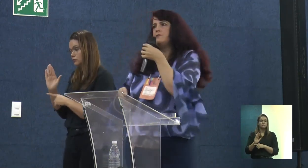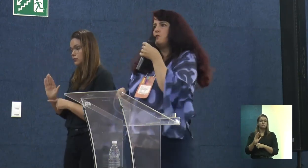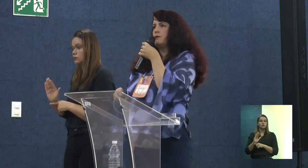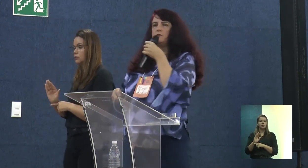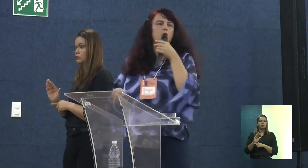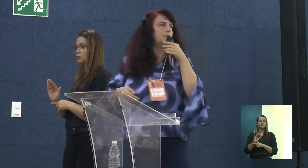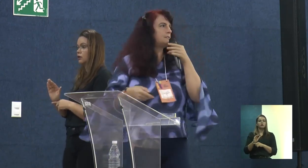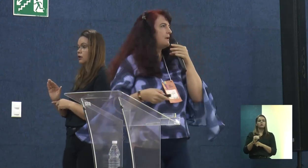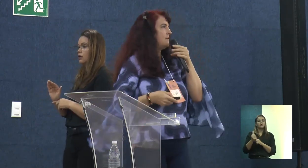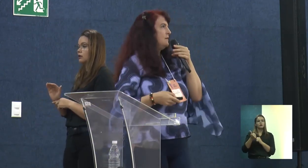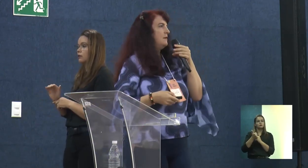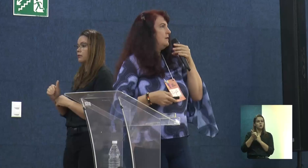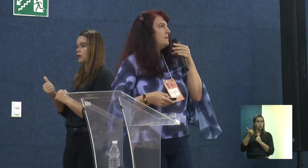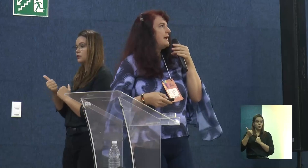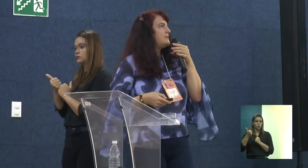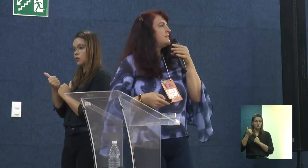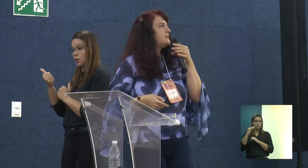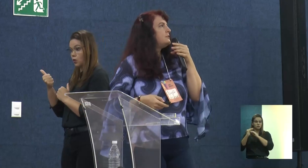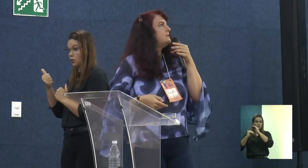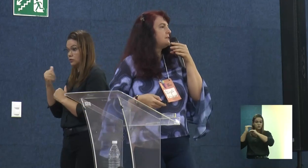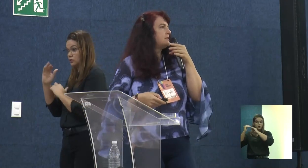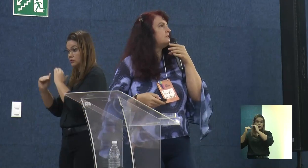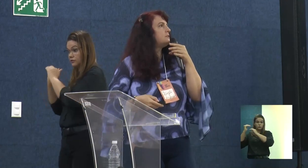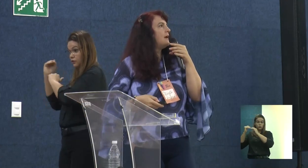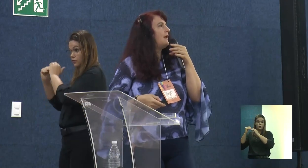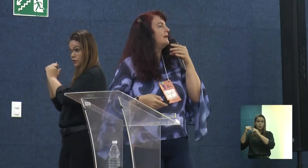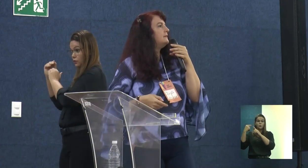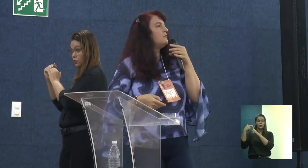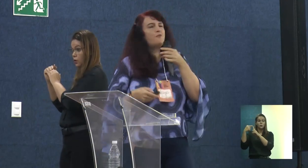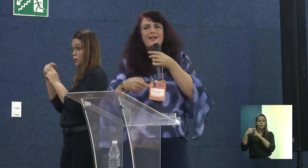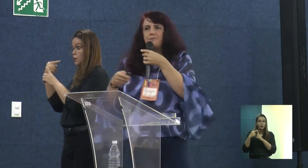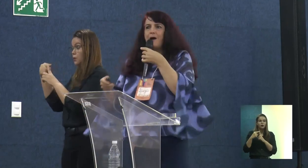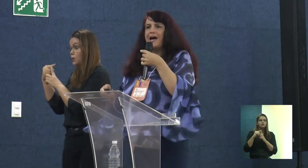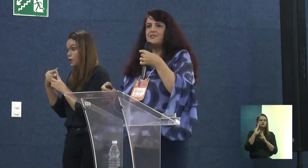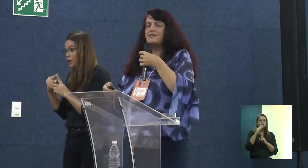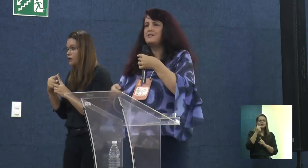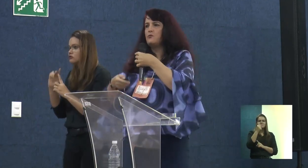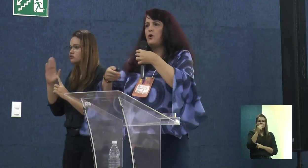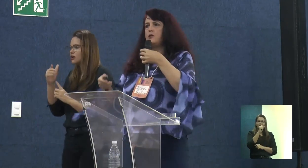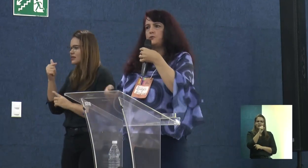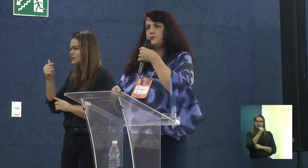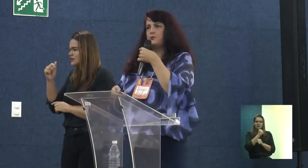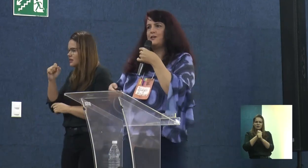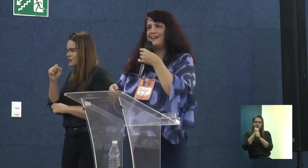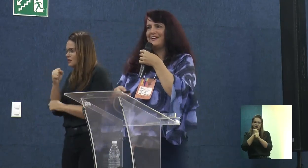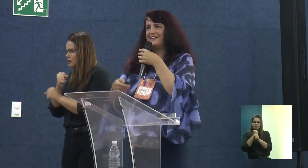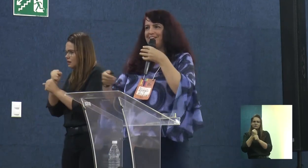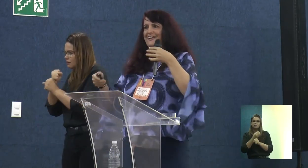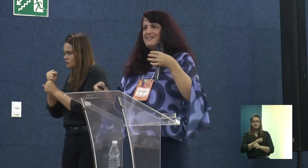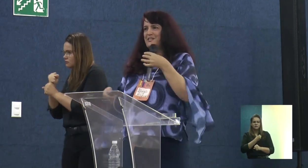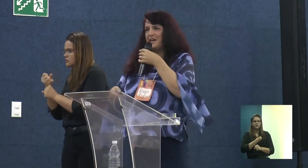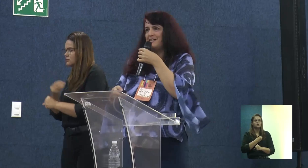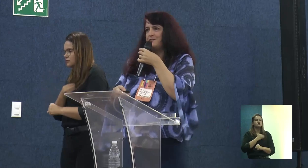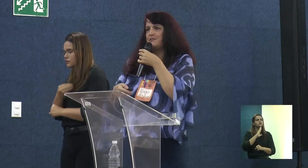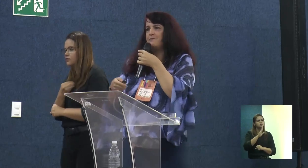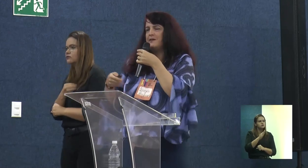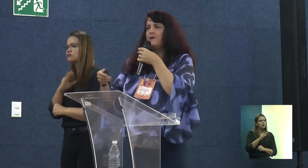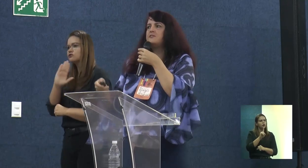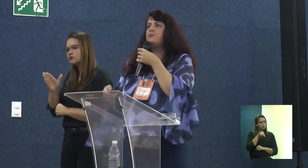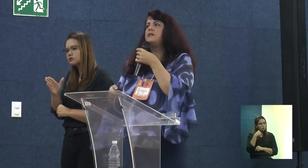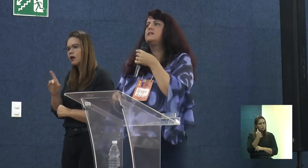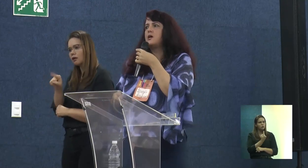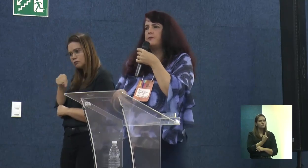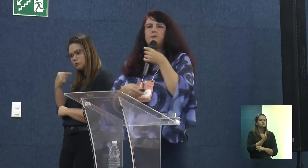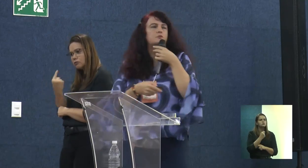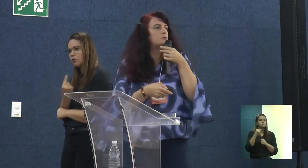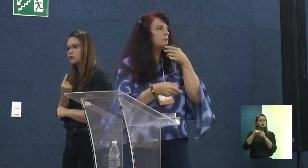co-desenvolvedores, tem mais de sete anos que a gente está lá. Então, faz parte, eles são nossos. Eles também